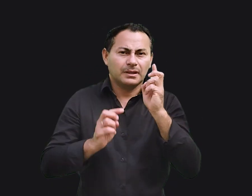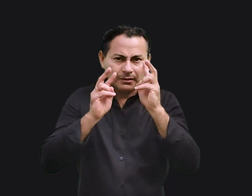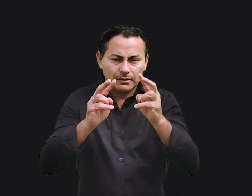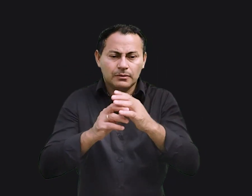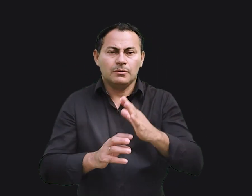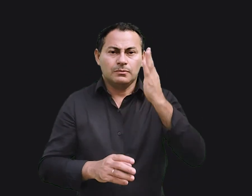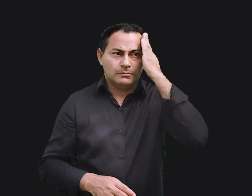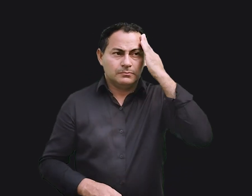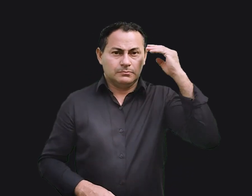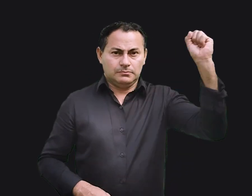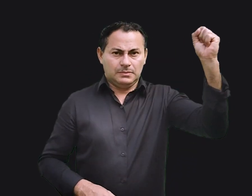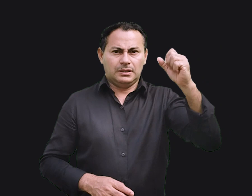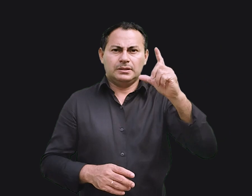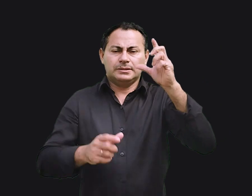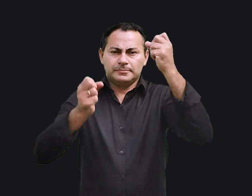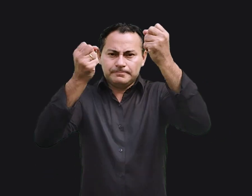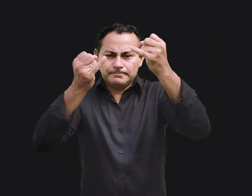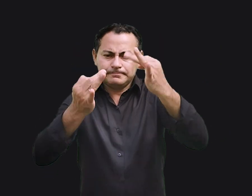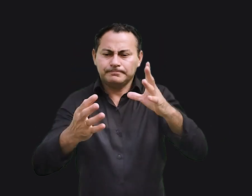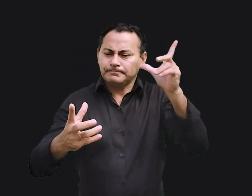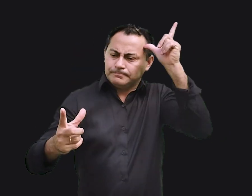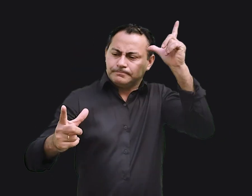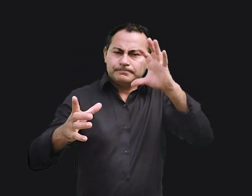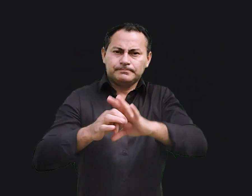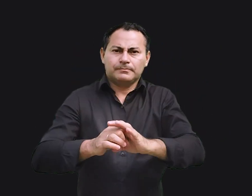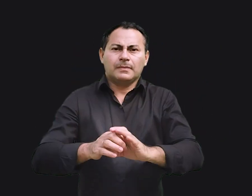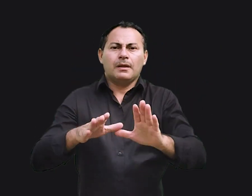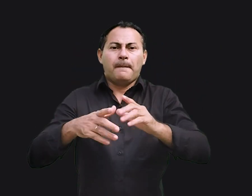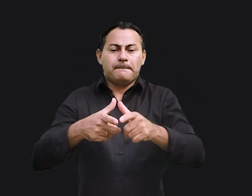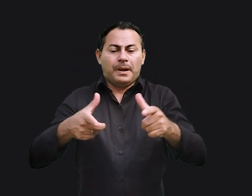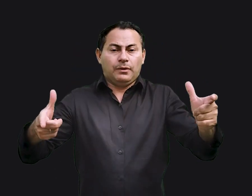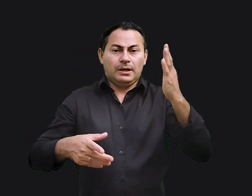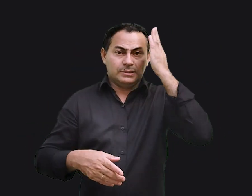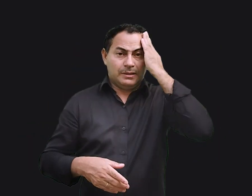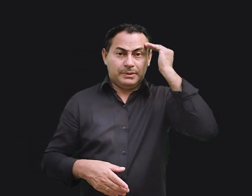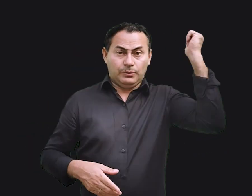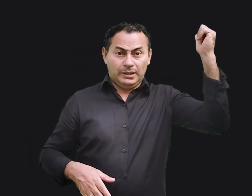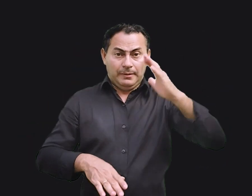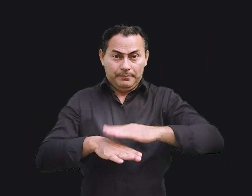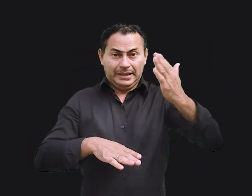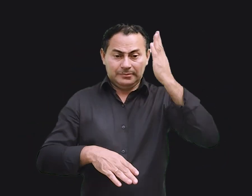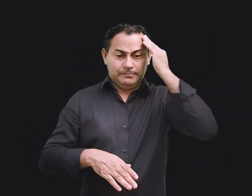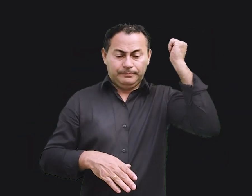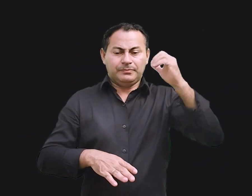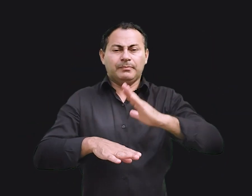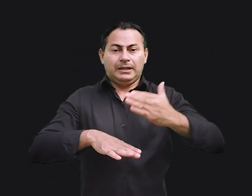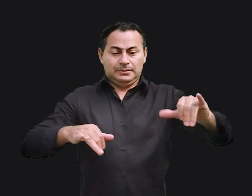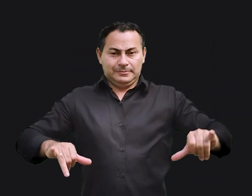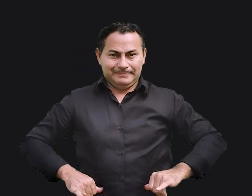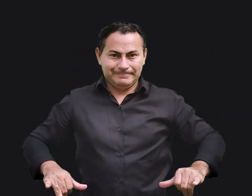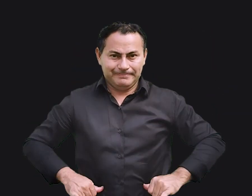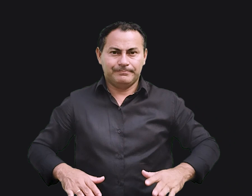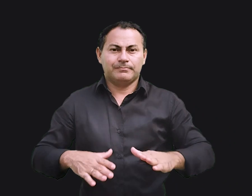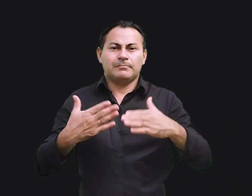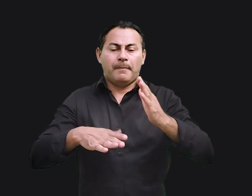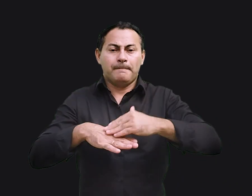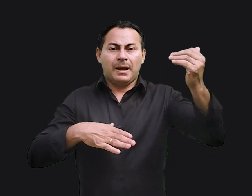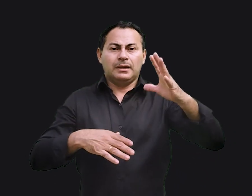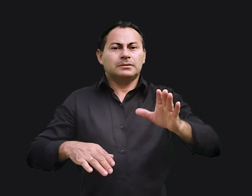Salomão explica a lógica de sua conclusão. Quanto maior a sabedoria, maior o sofrimento. E quanto maior